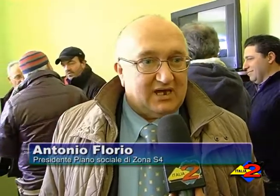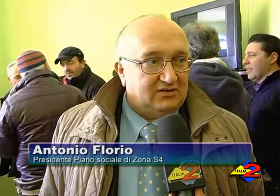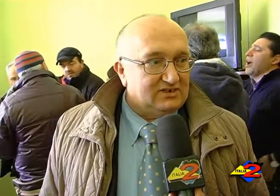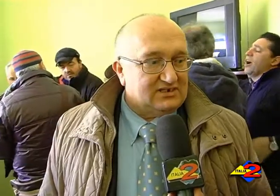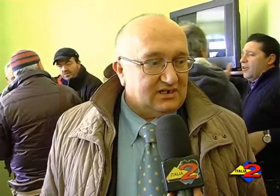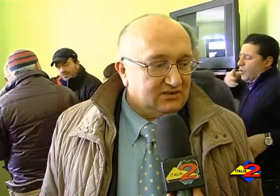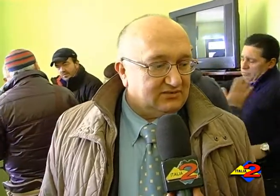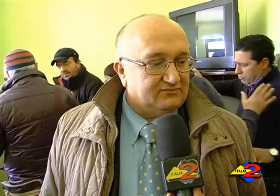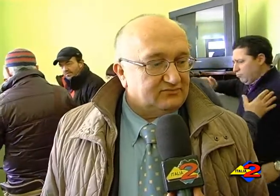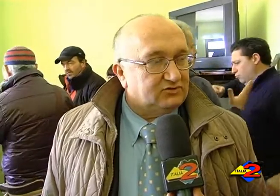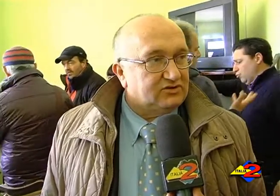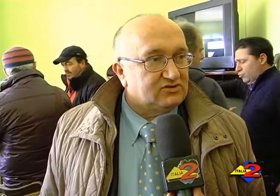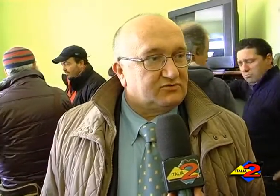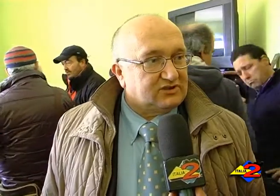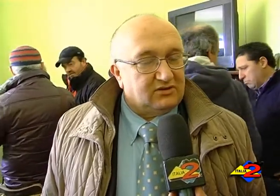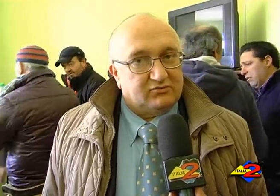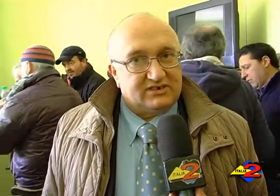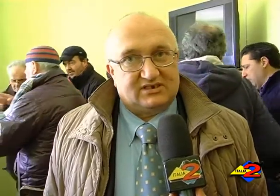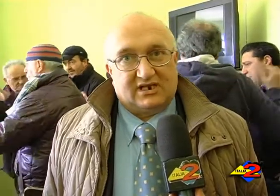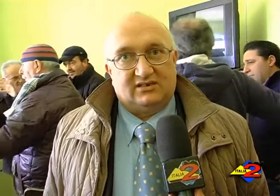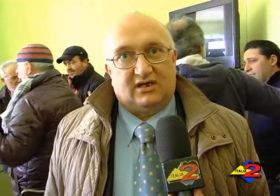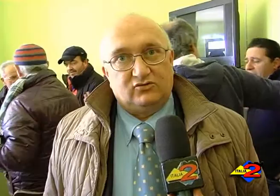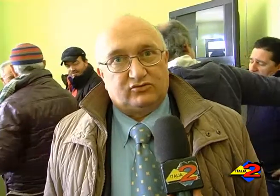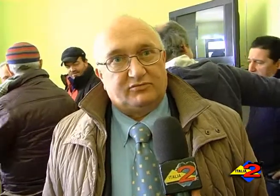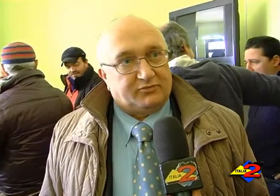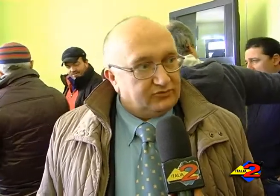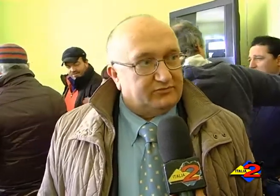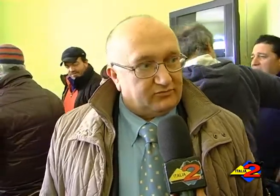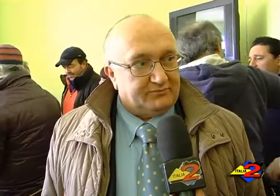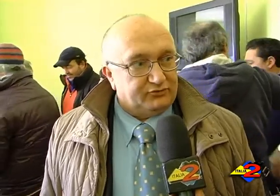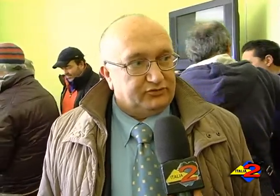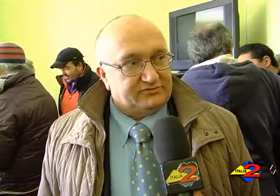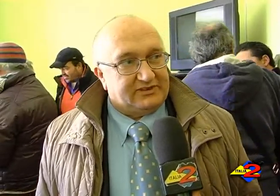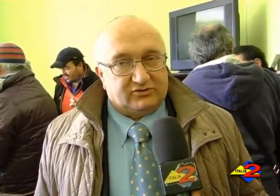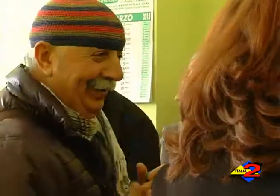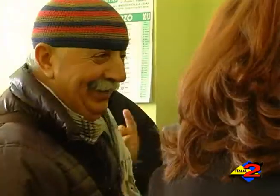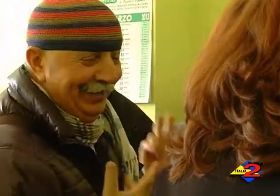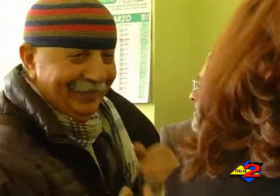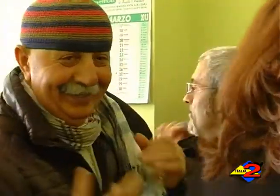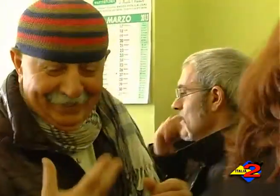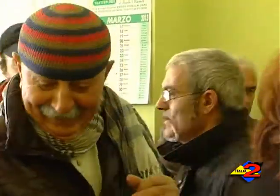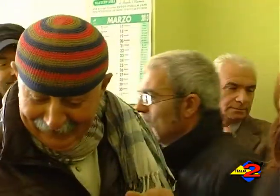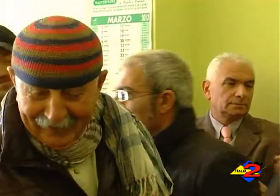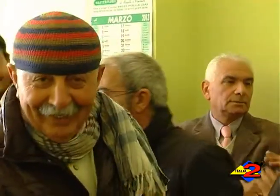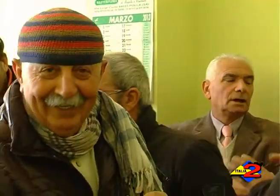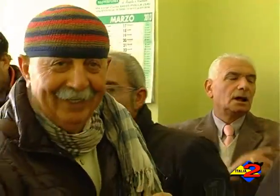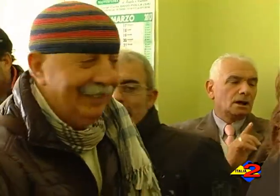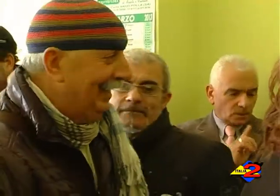questo sportello che può essere di grande aiuto come ponte appunto rispetto a quello che è la sede.